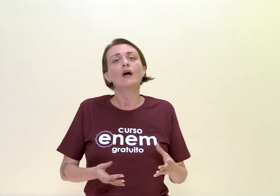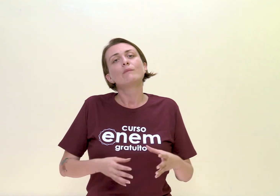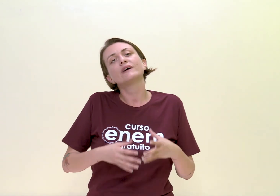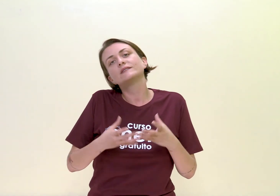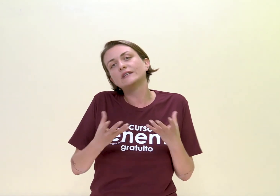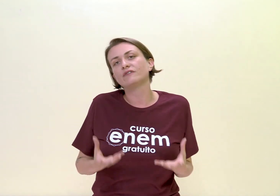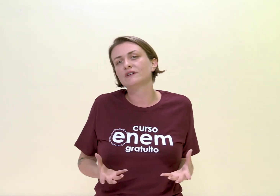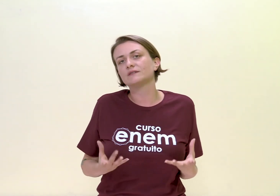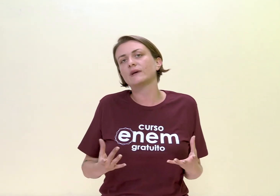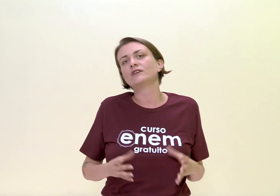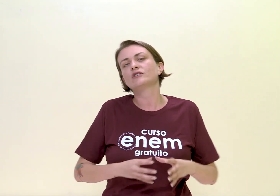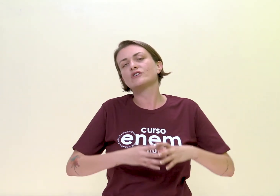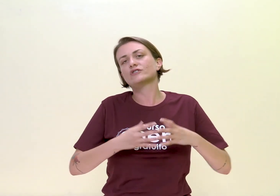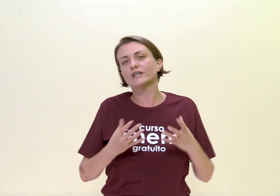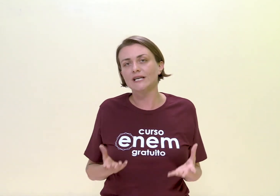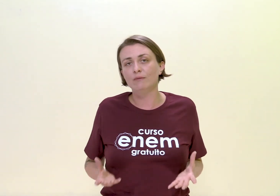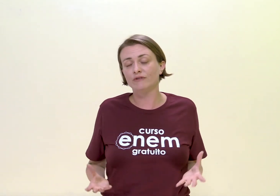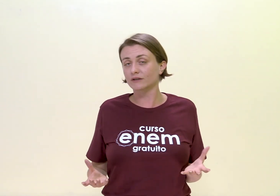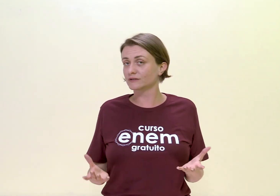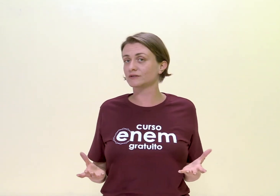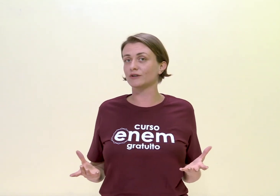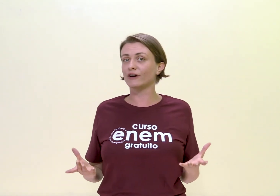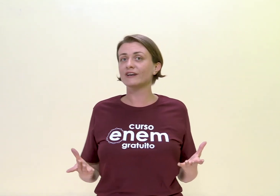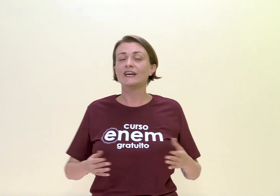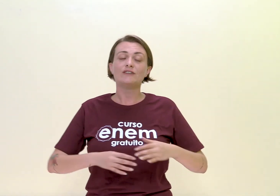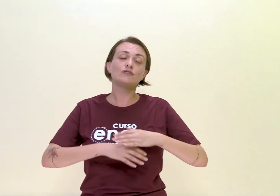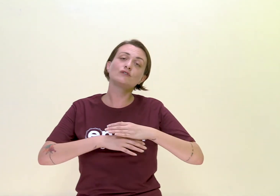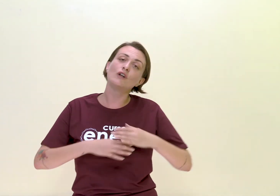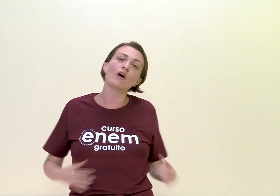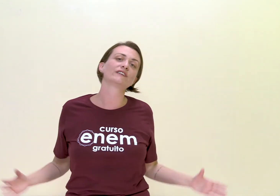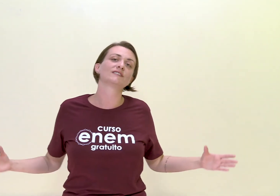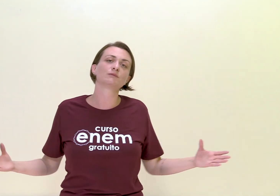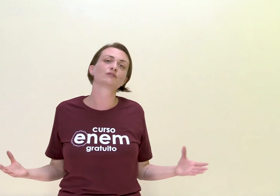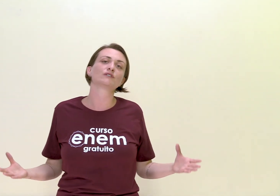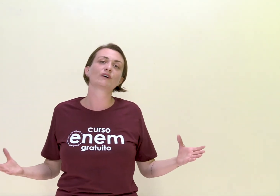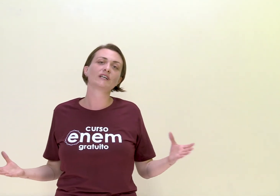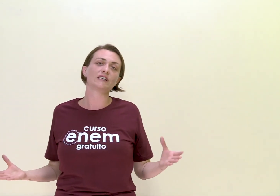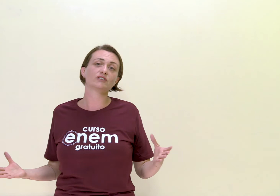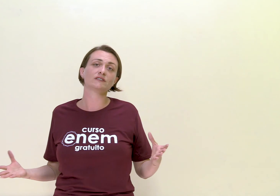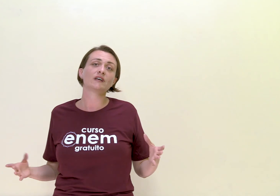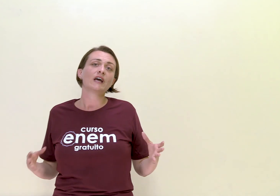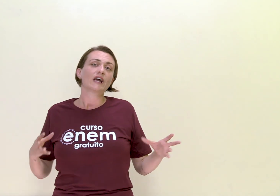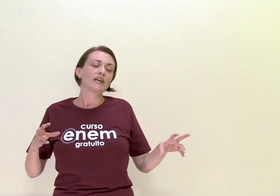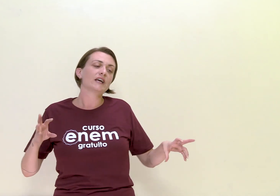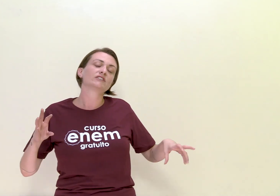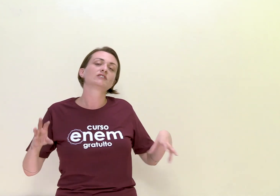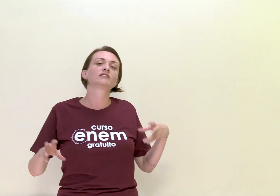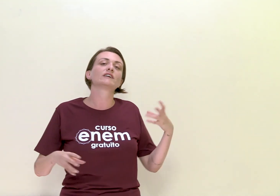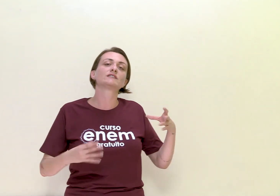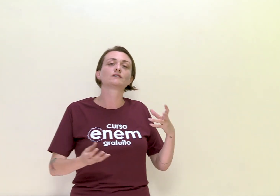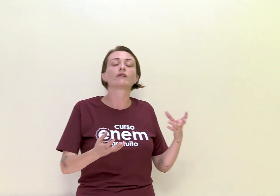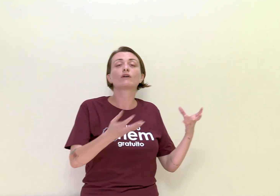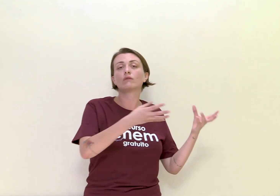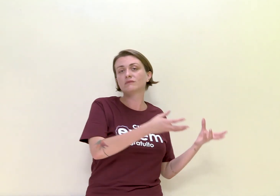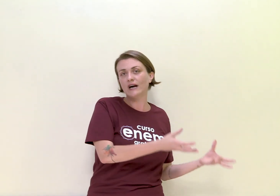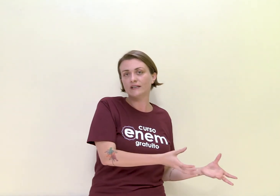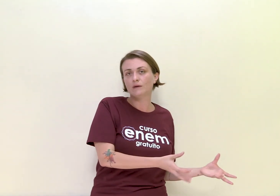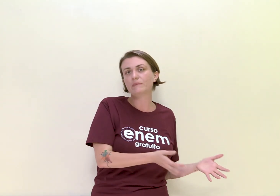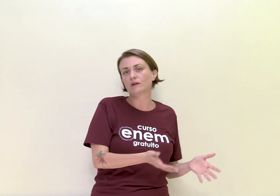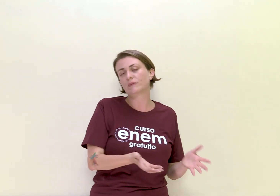mas, infelizmente, a gente já sabe o final dessa história, destrói essas missões das moraníticas e a gente tem essa história contada pelo